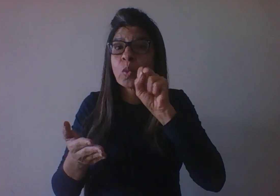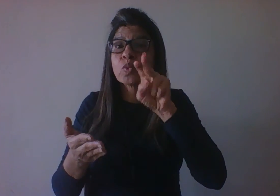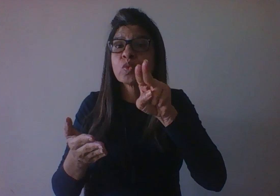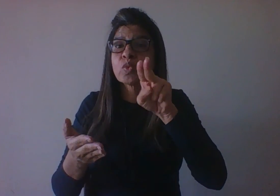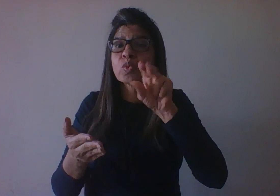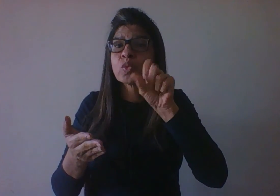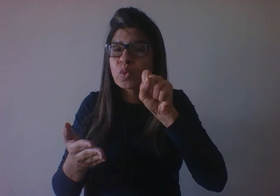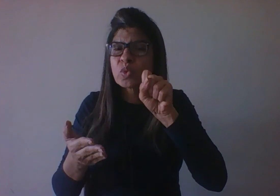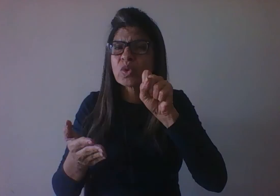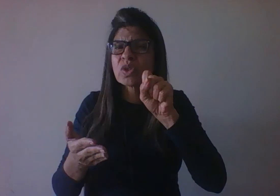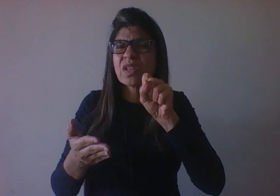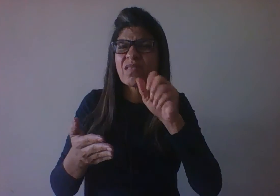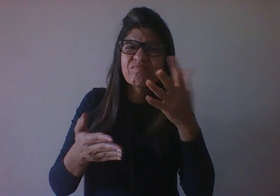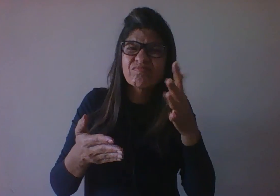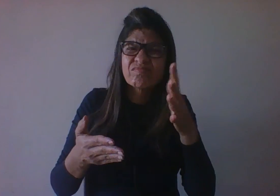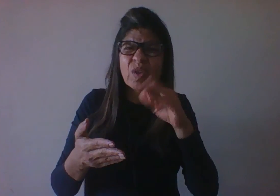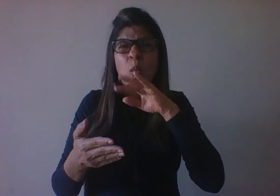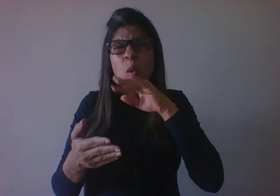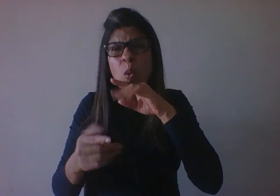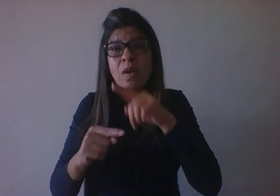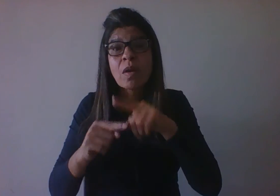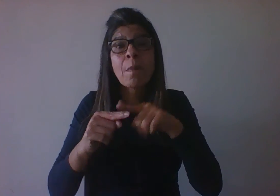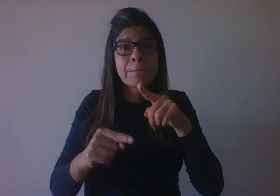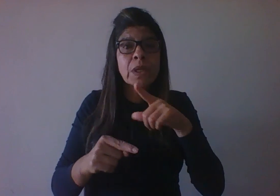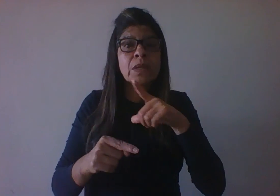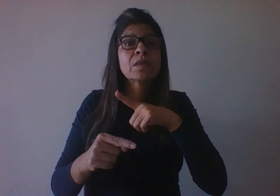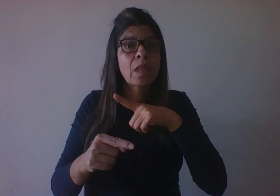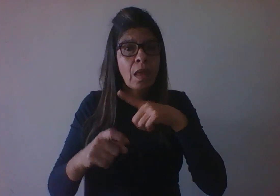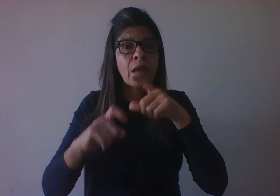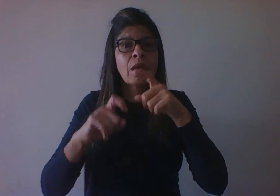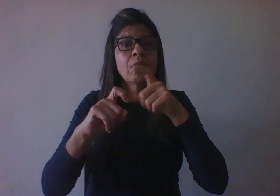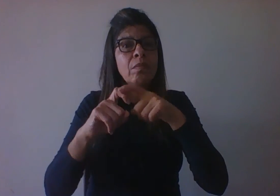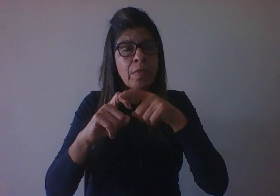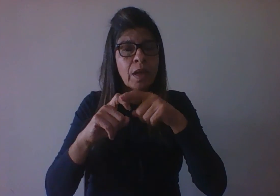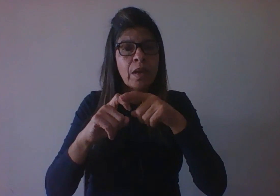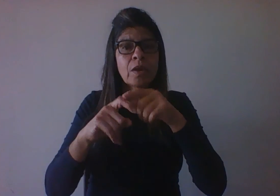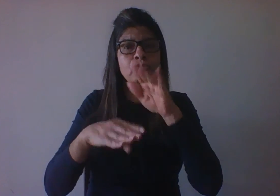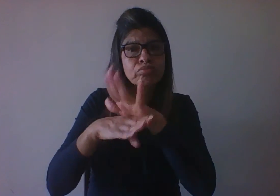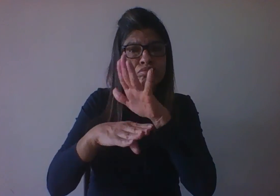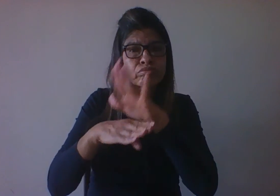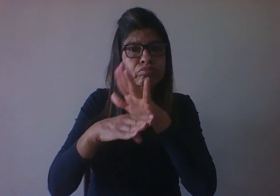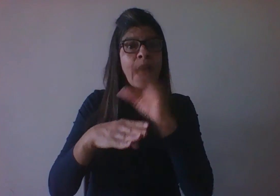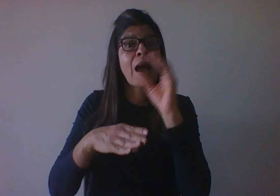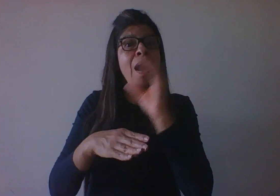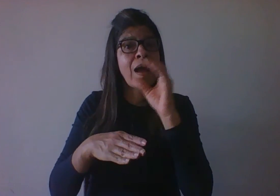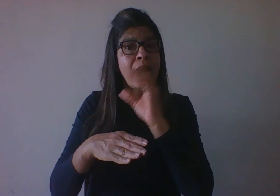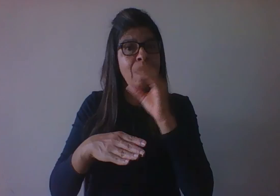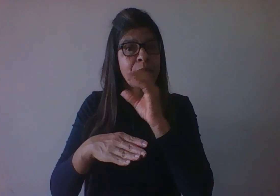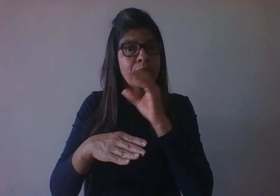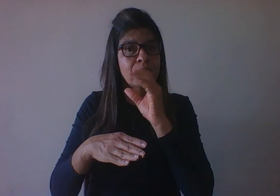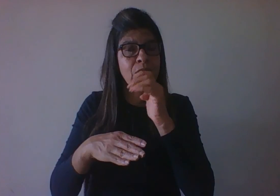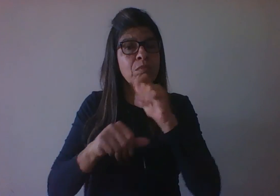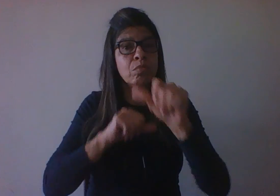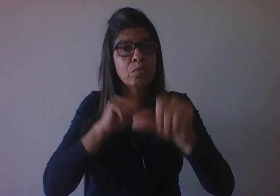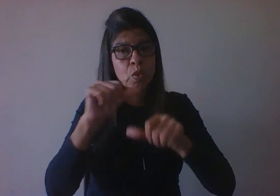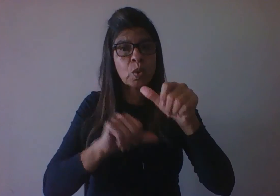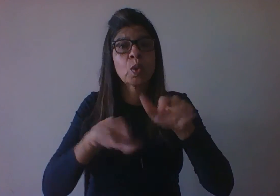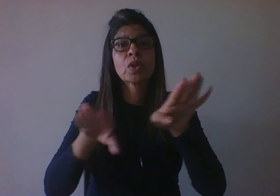existem plantões, existem emergências e o acesso é mais rápido. Além disso, mudou a tecnologia, aí você